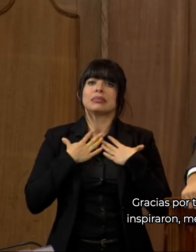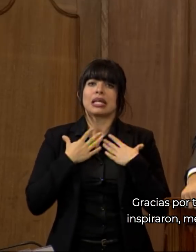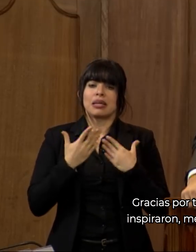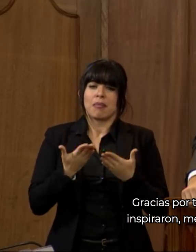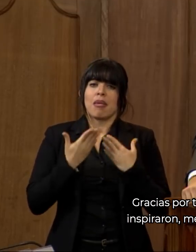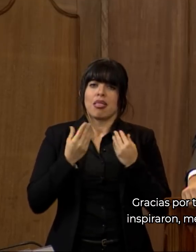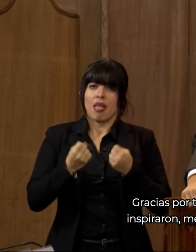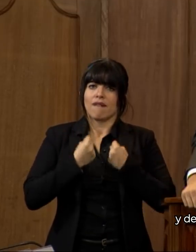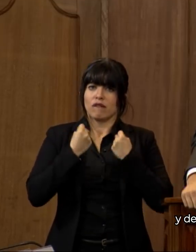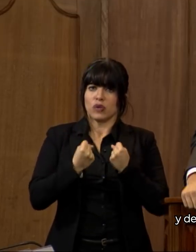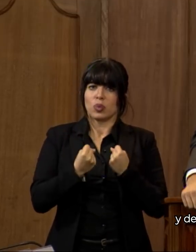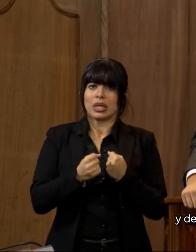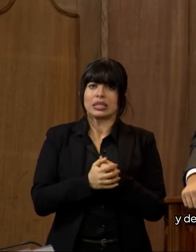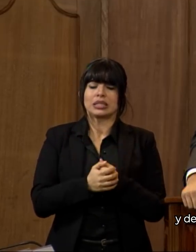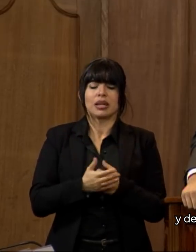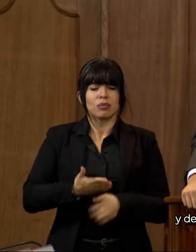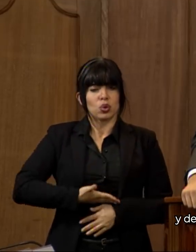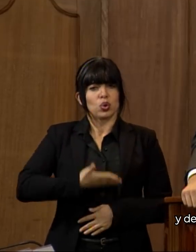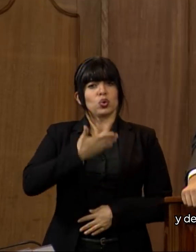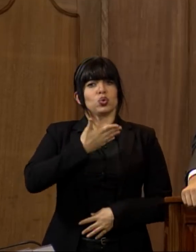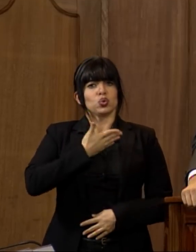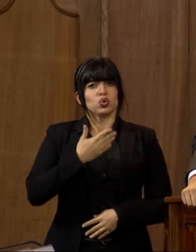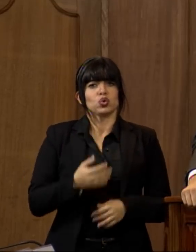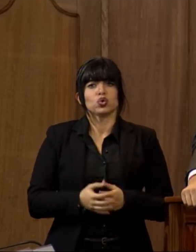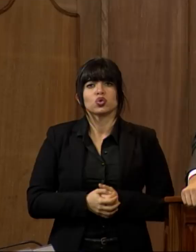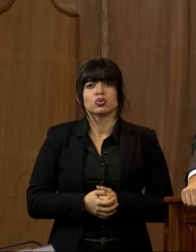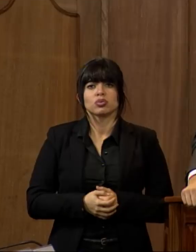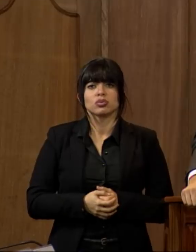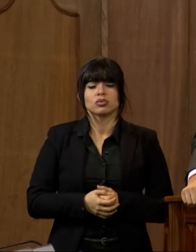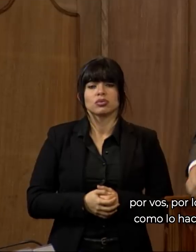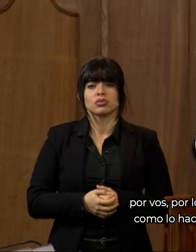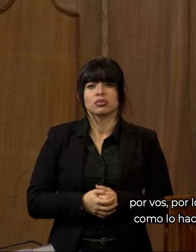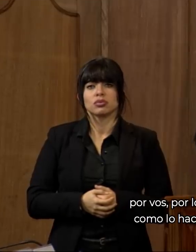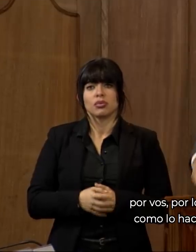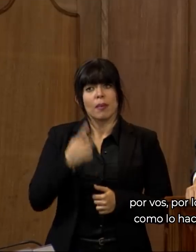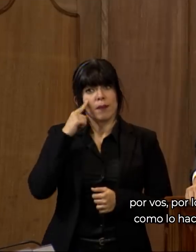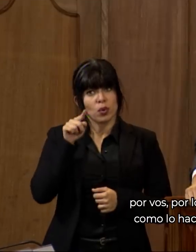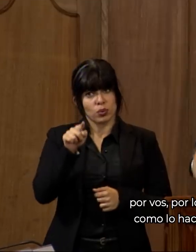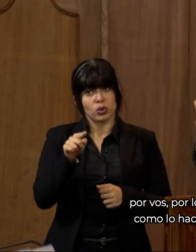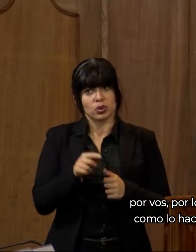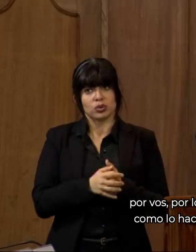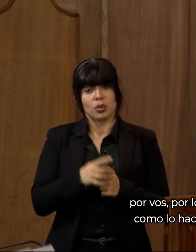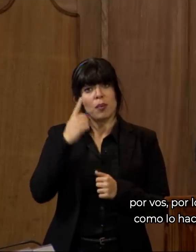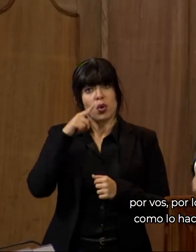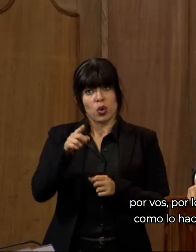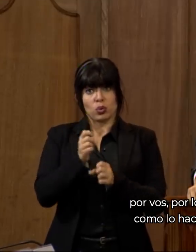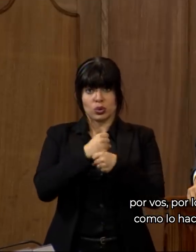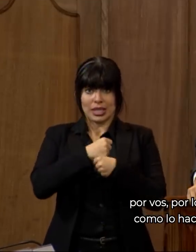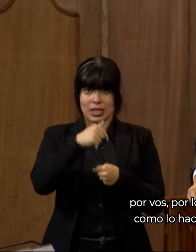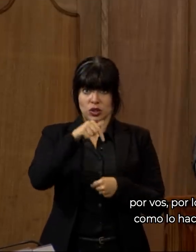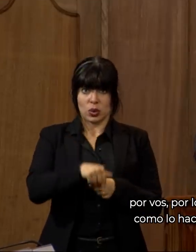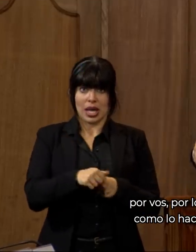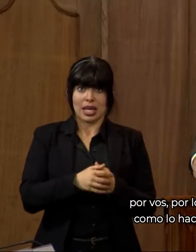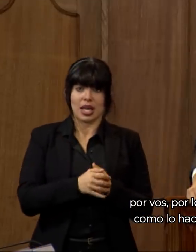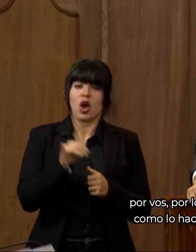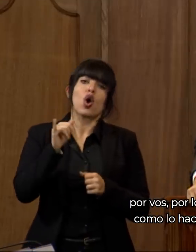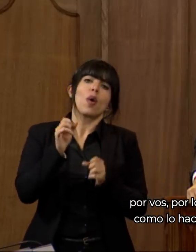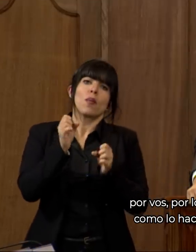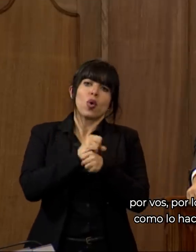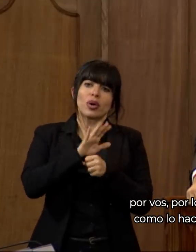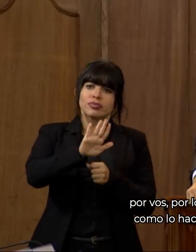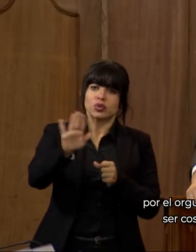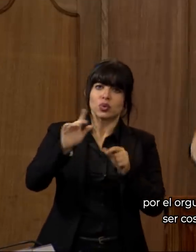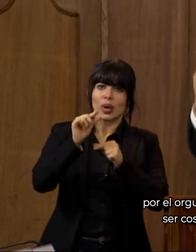llenan de fuerza y de orgullo. Por vos, por lo que hiciste acá, como lo hace tu